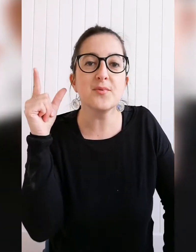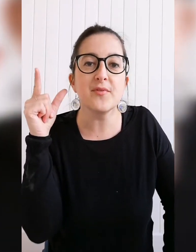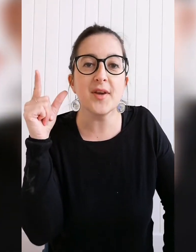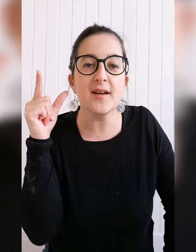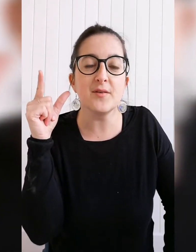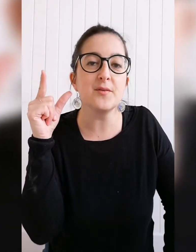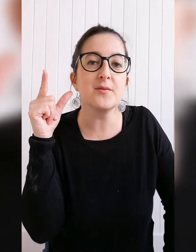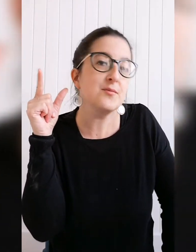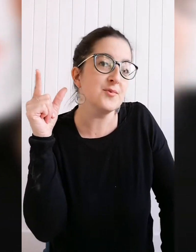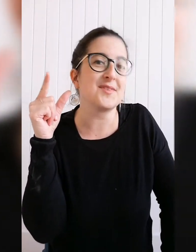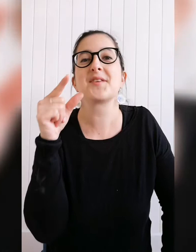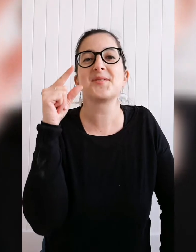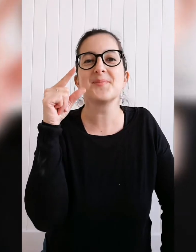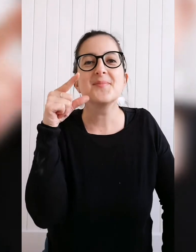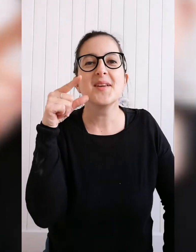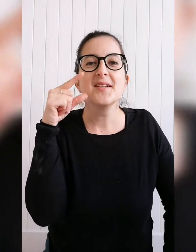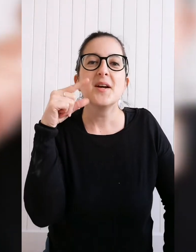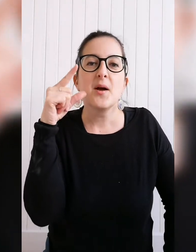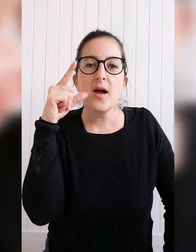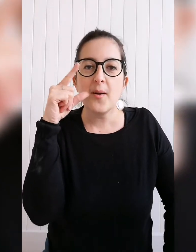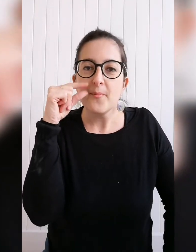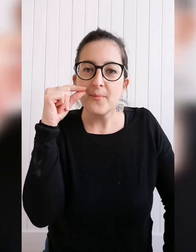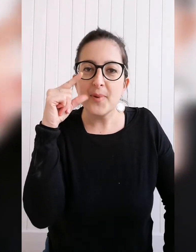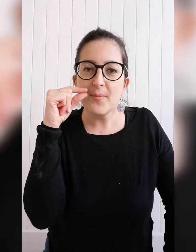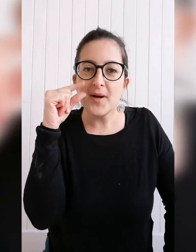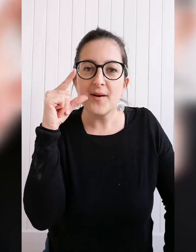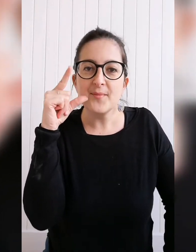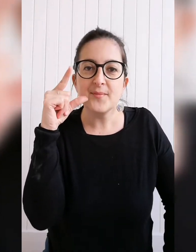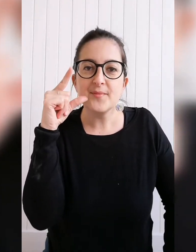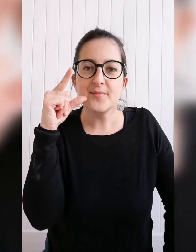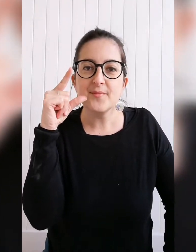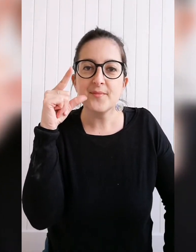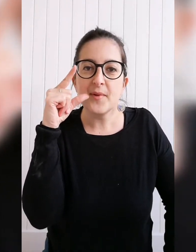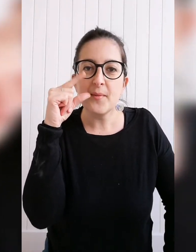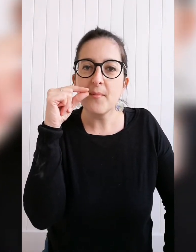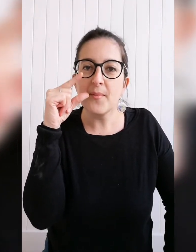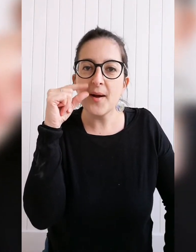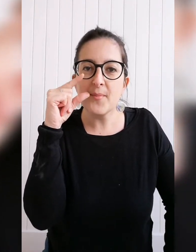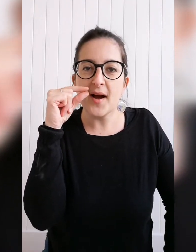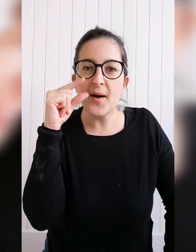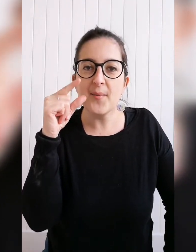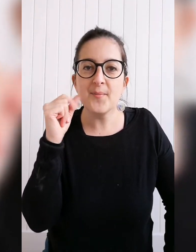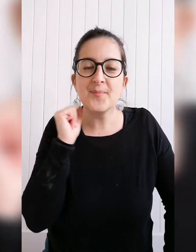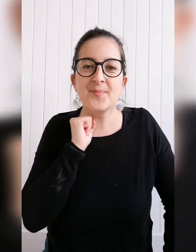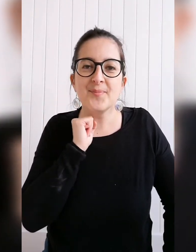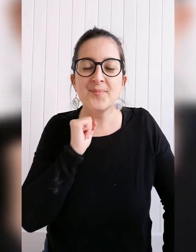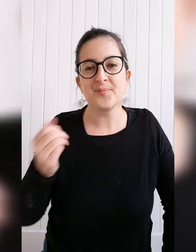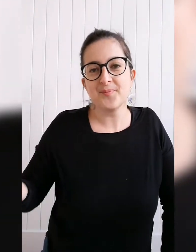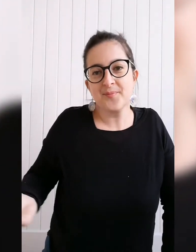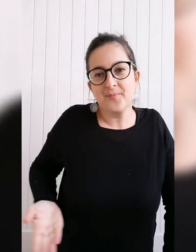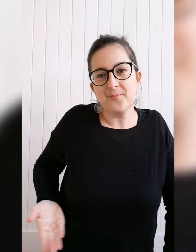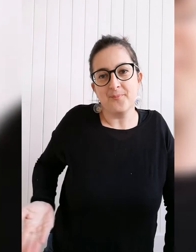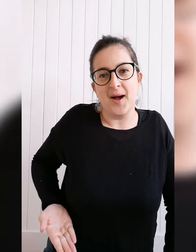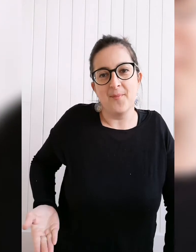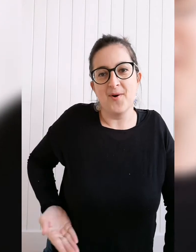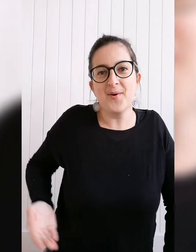pour faire une moustache papa papa maman